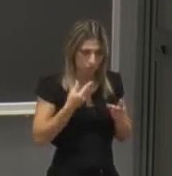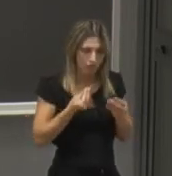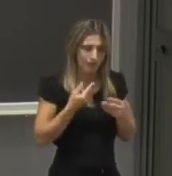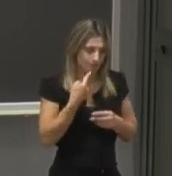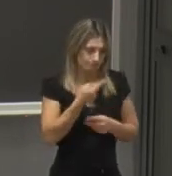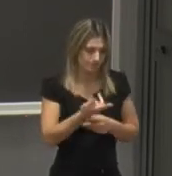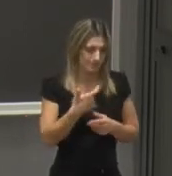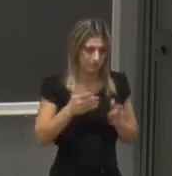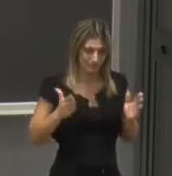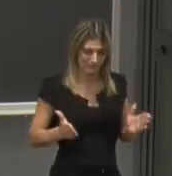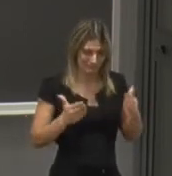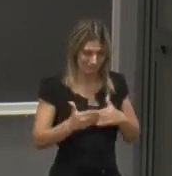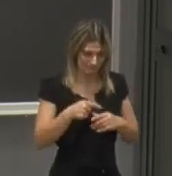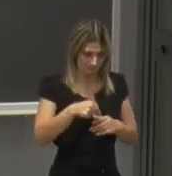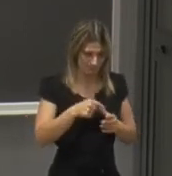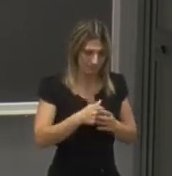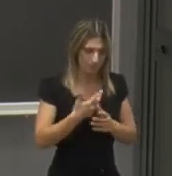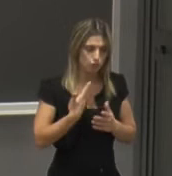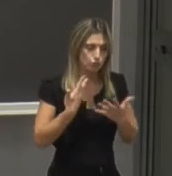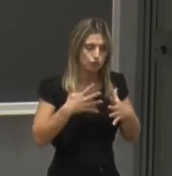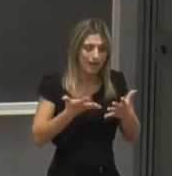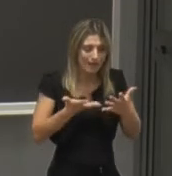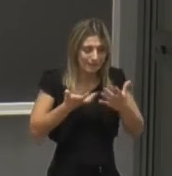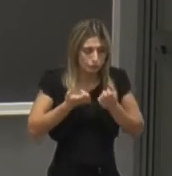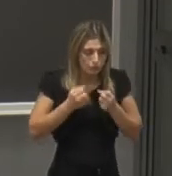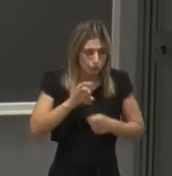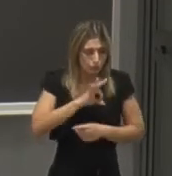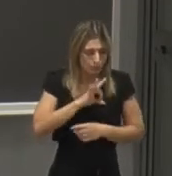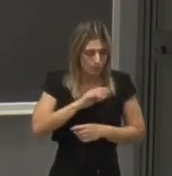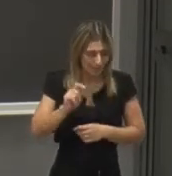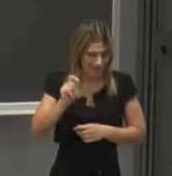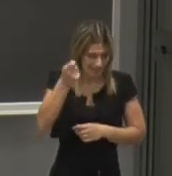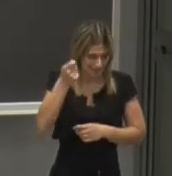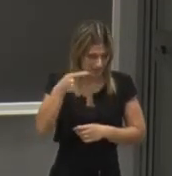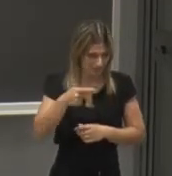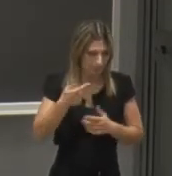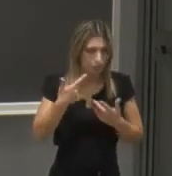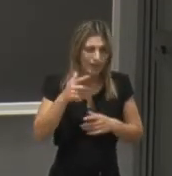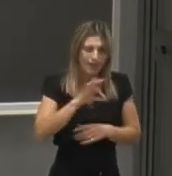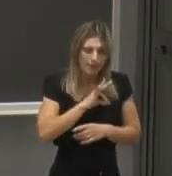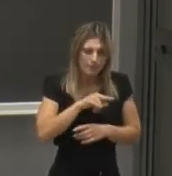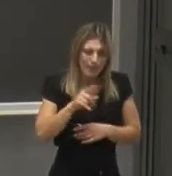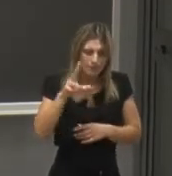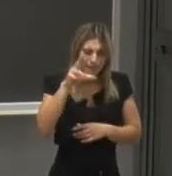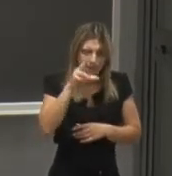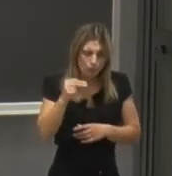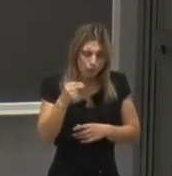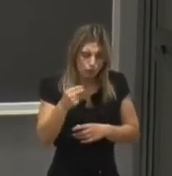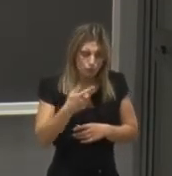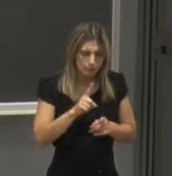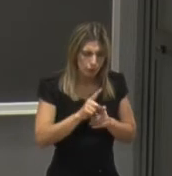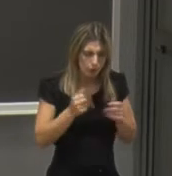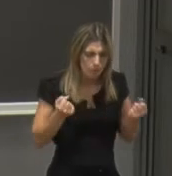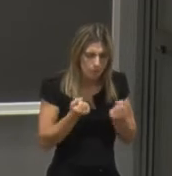menzionare il fatto che il nostro dipartimento ha ricevuto svariati premi di Best Paper Award che sono quei riconoscimenti che vengono dati a